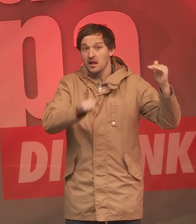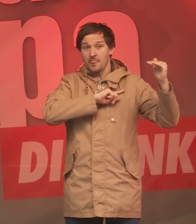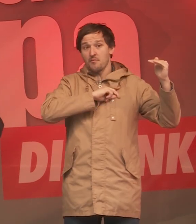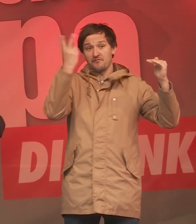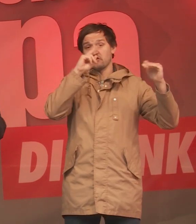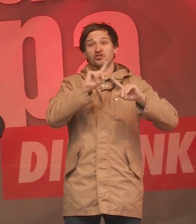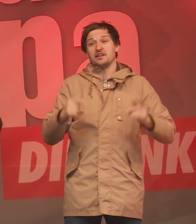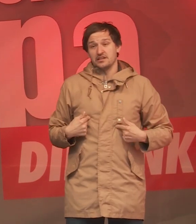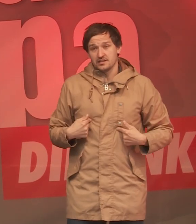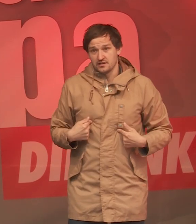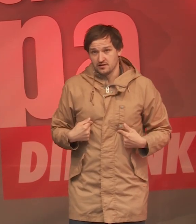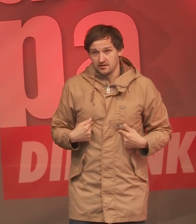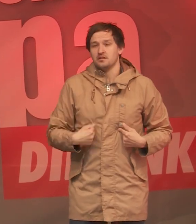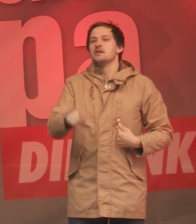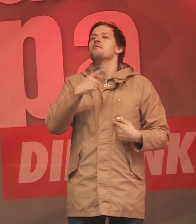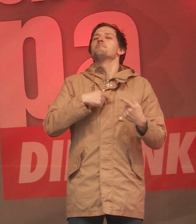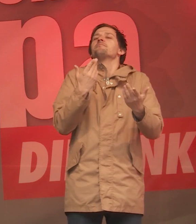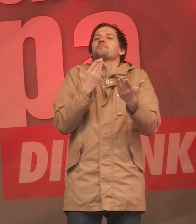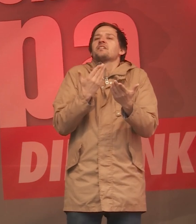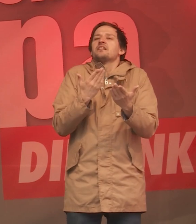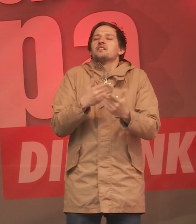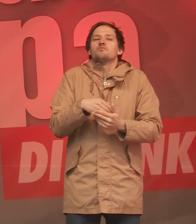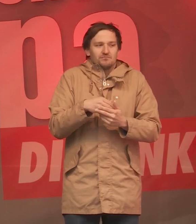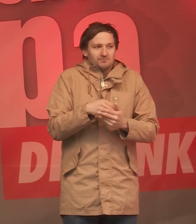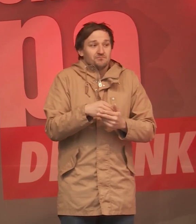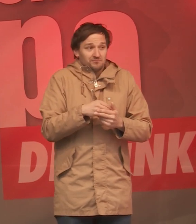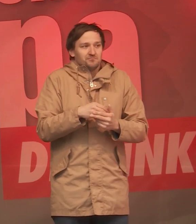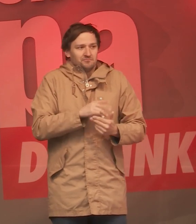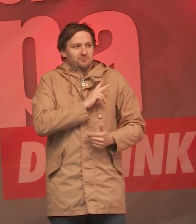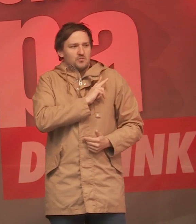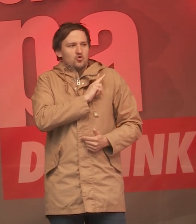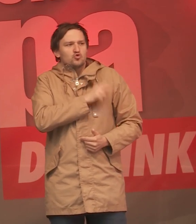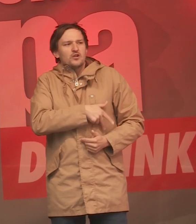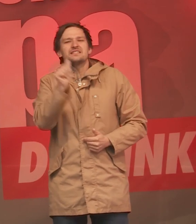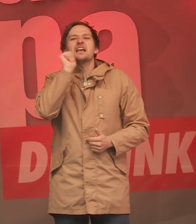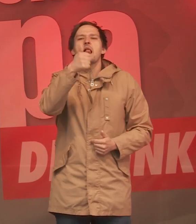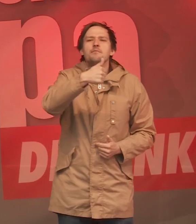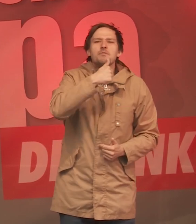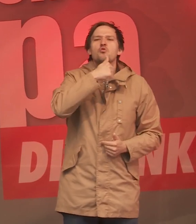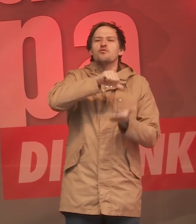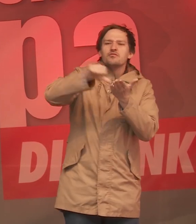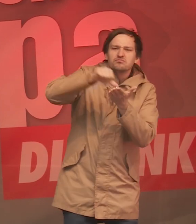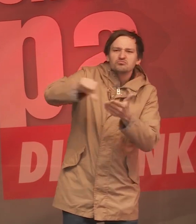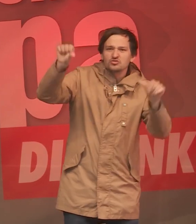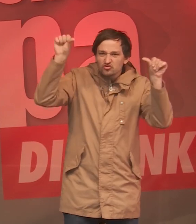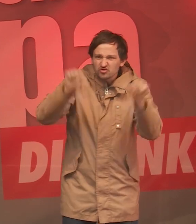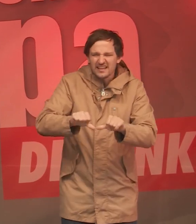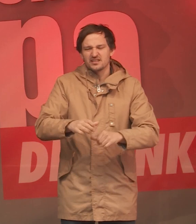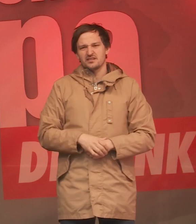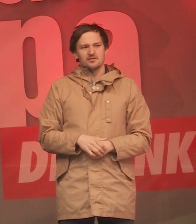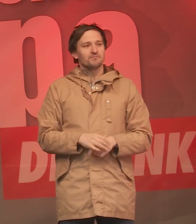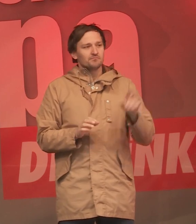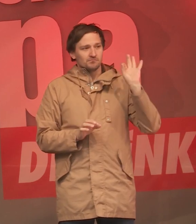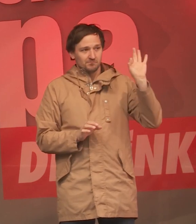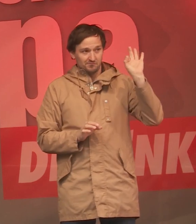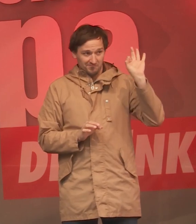Verständnis dafür, dass insbesondere soziale Berufe so schlecht bezahlt werden. Wir leisten uns den